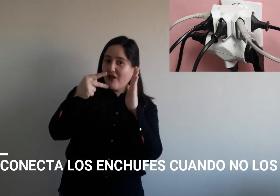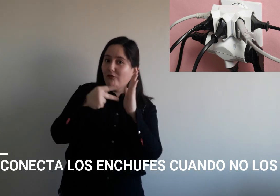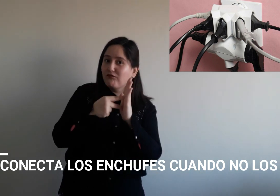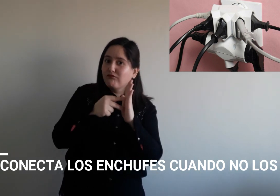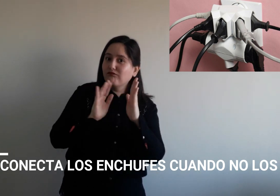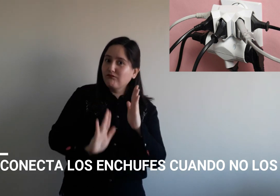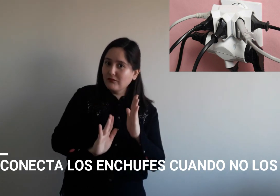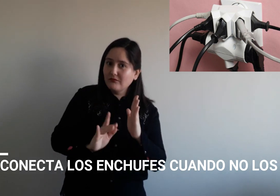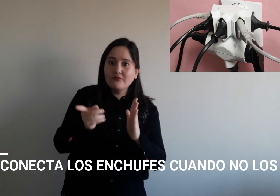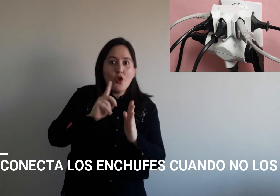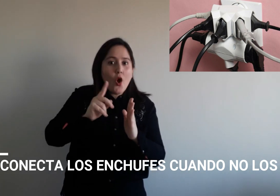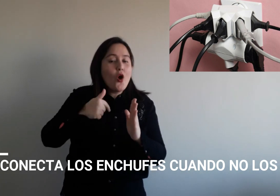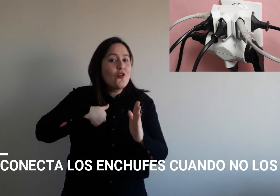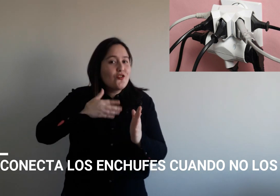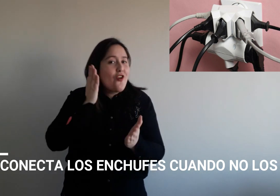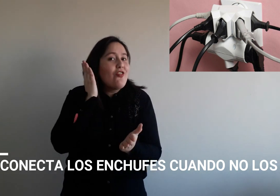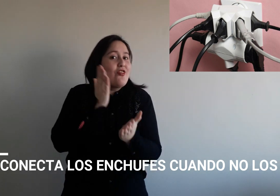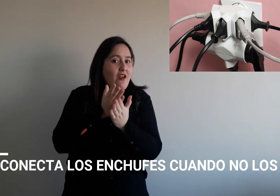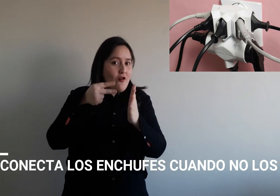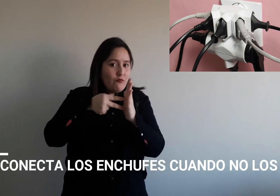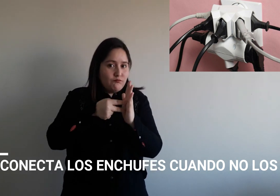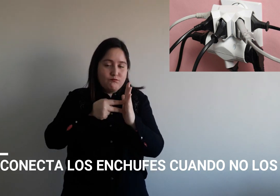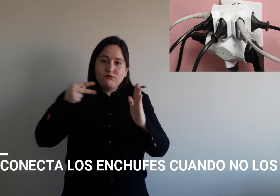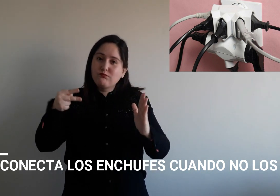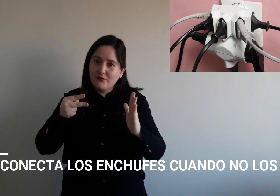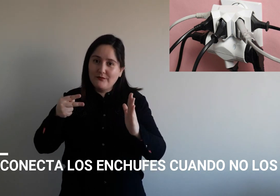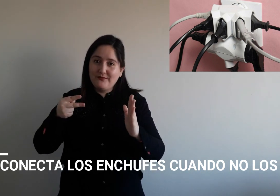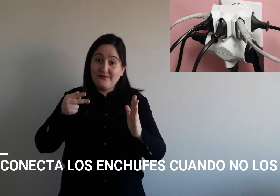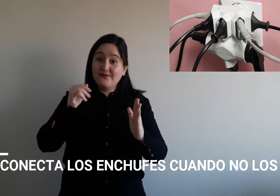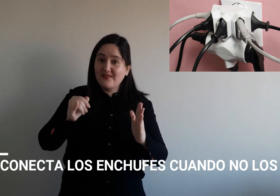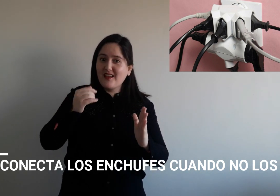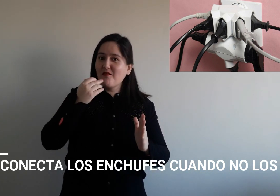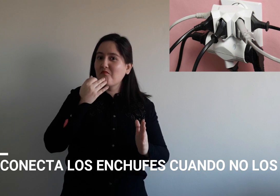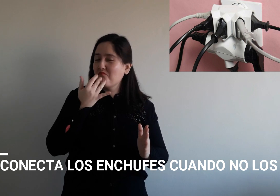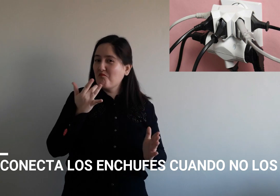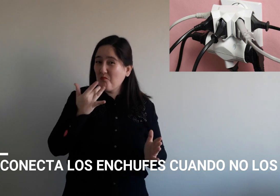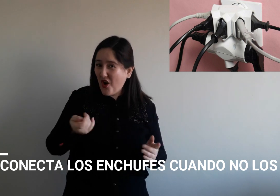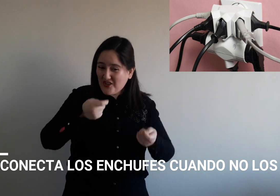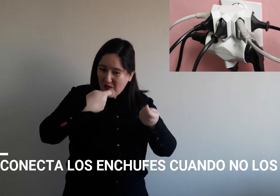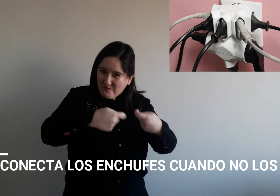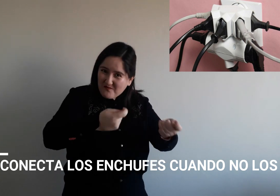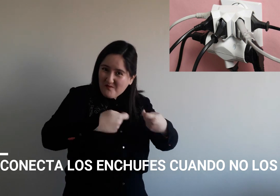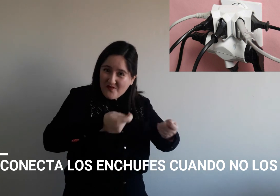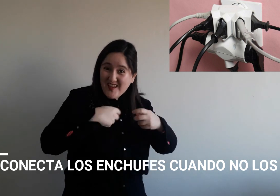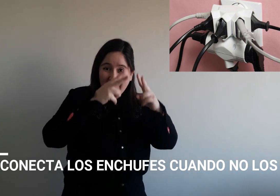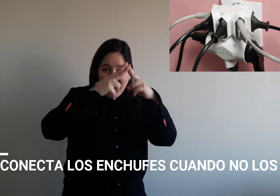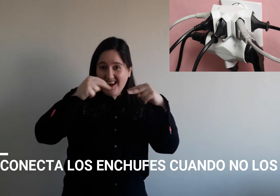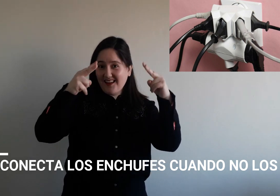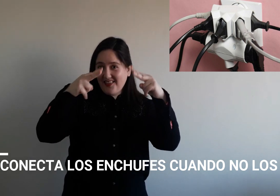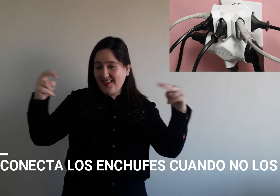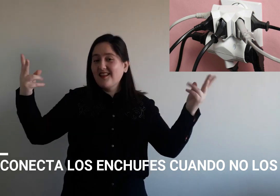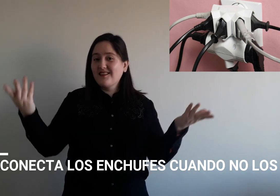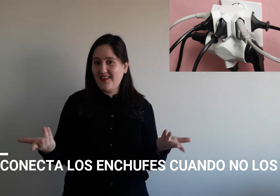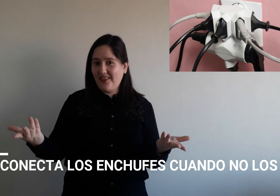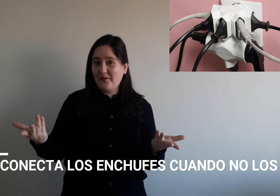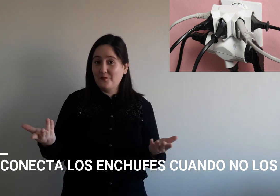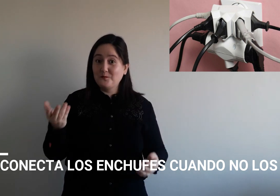así en mi casa. yo tengo que desconectarlos. Porque ese es un gasto innecesario de electricidad.